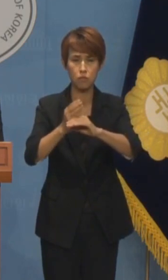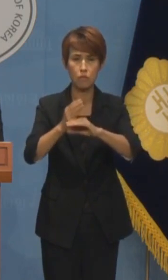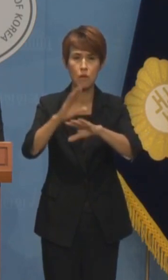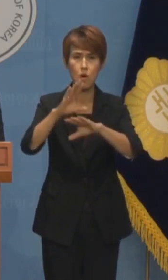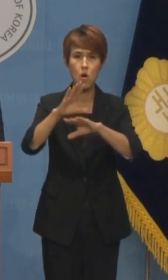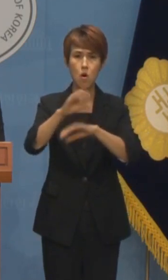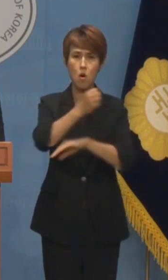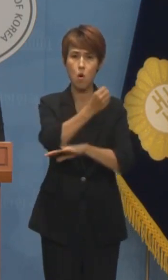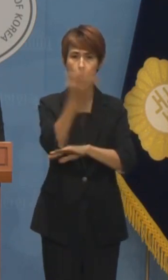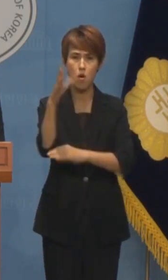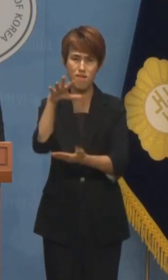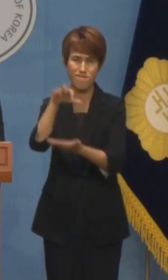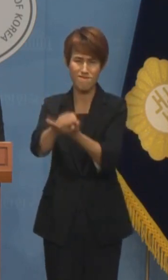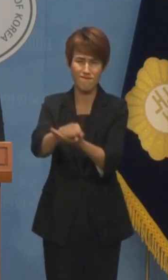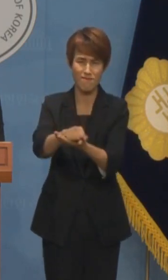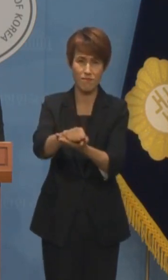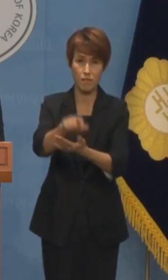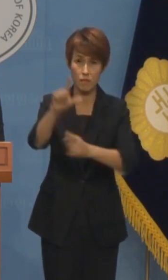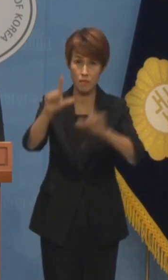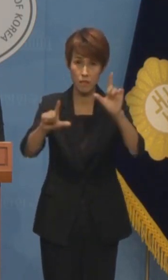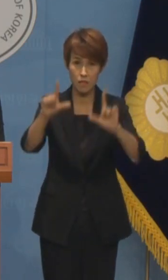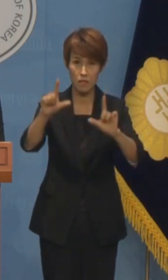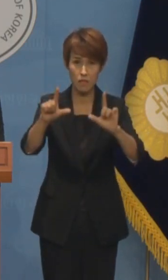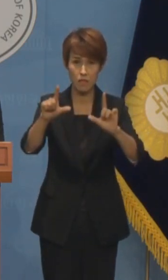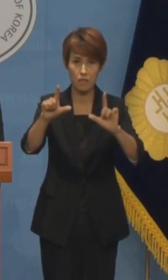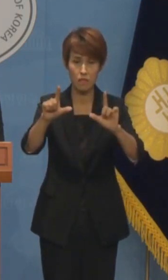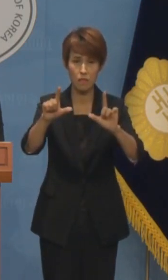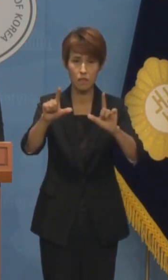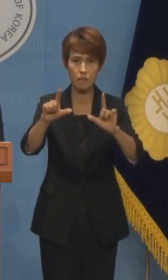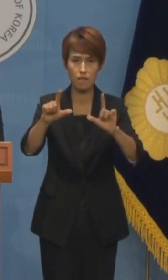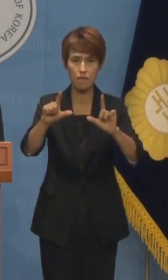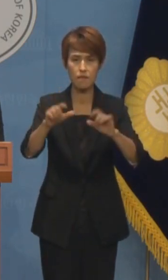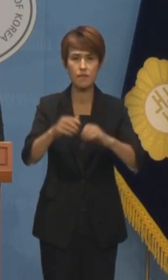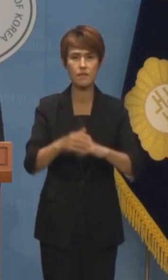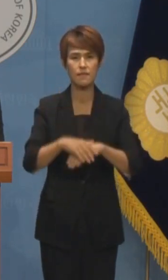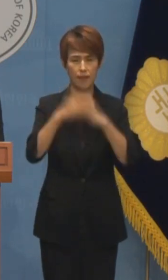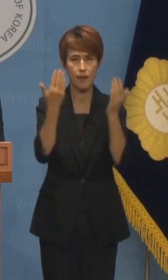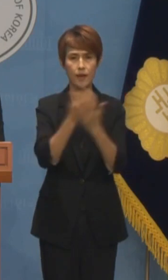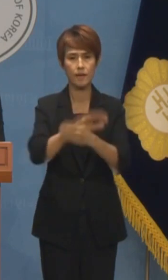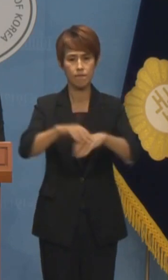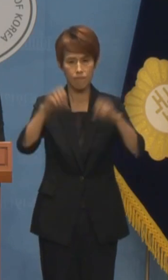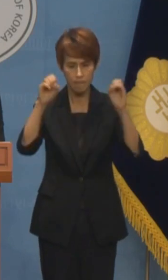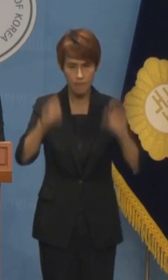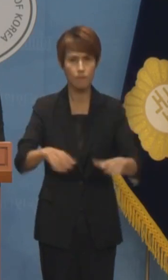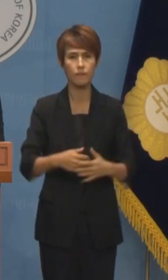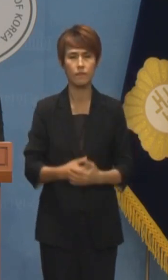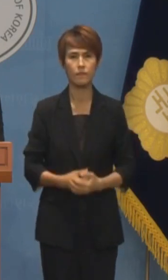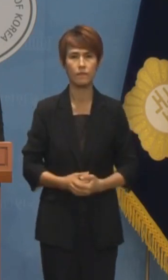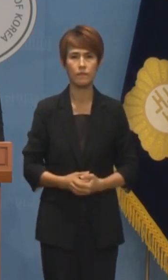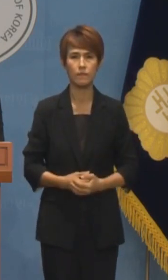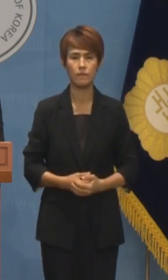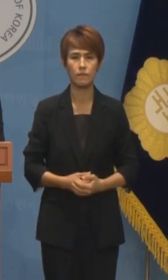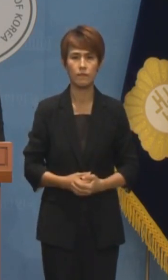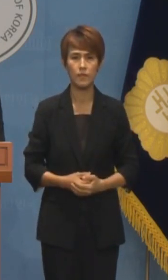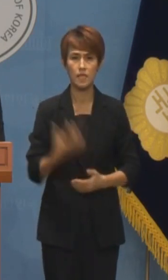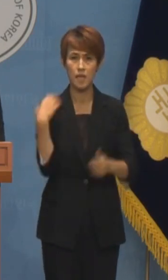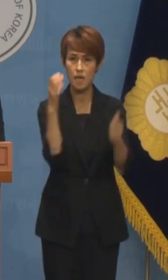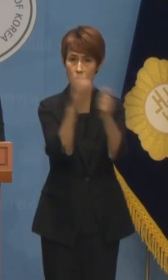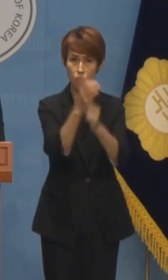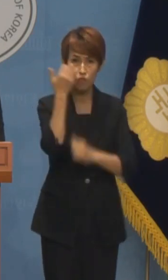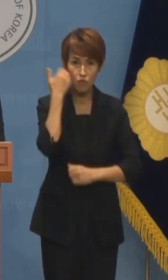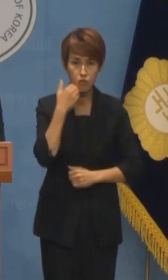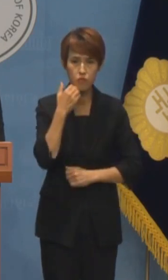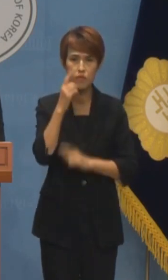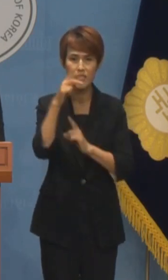쿠데타의 전 과정은 당연히 모두 원천 무효입니다 그리고 이 모든 책임은 이진숙